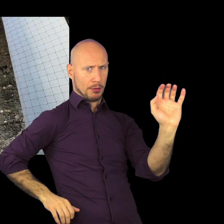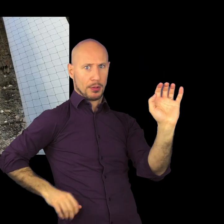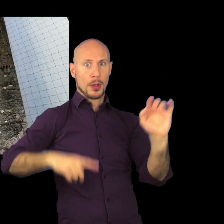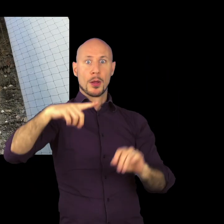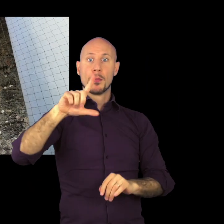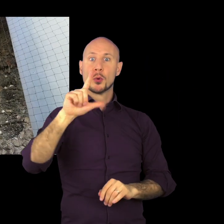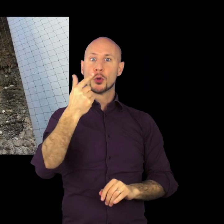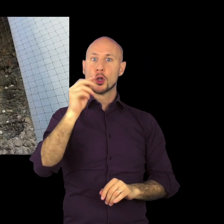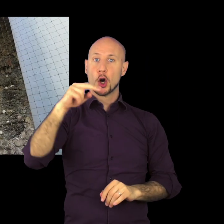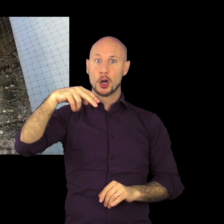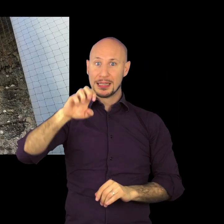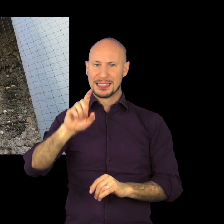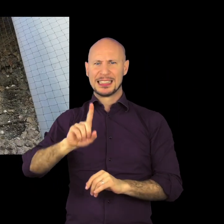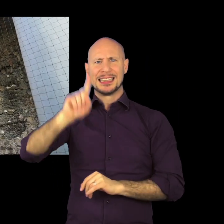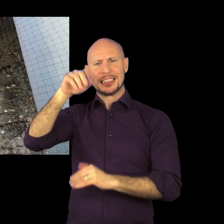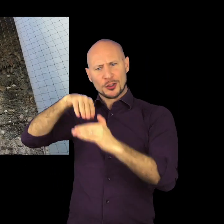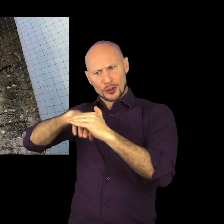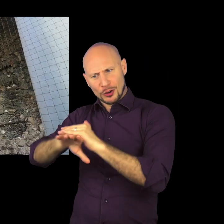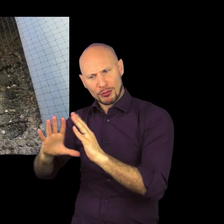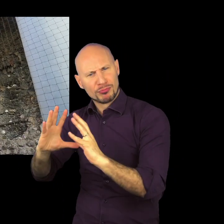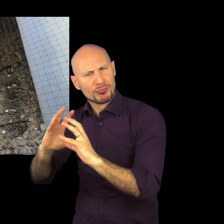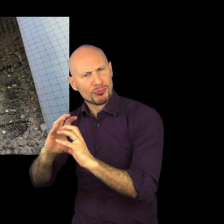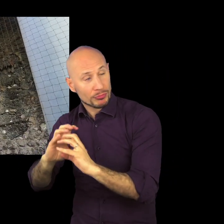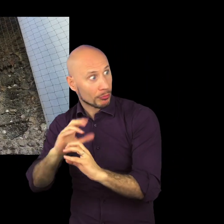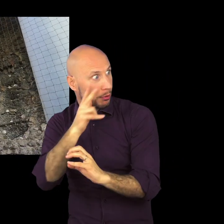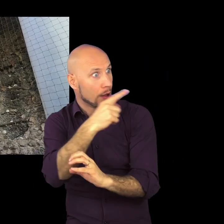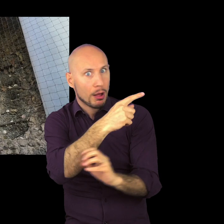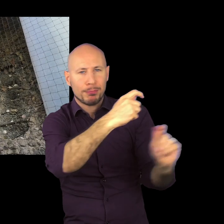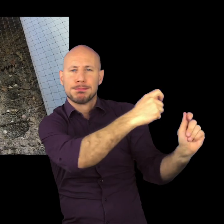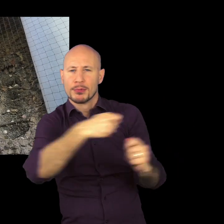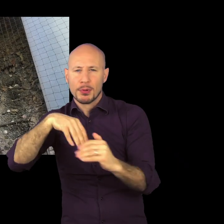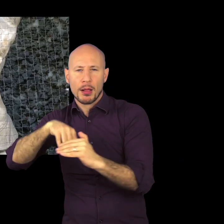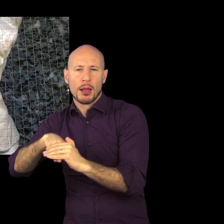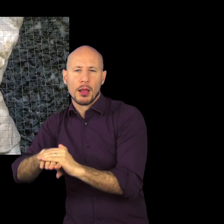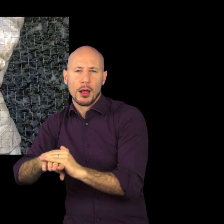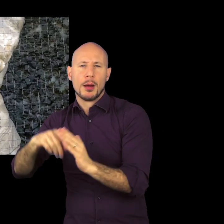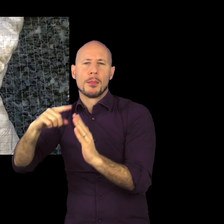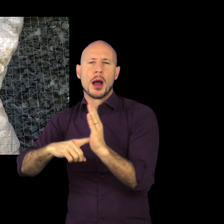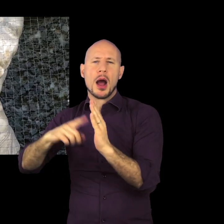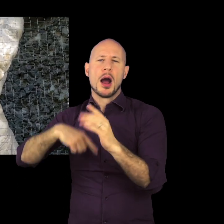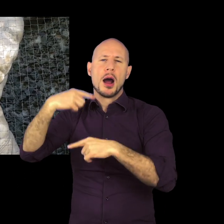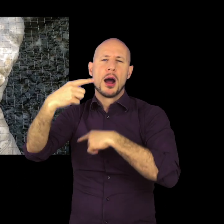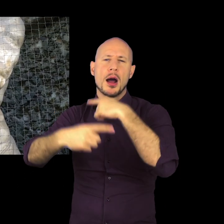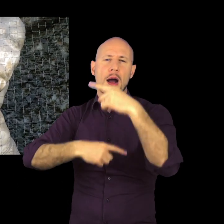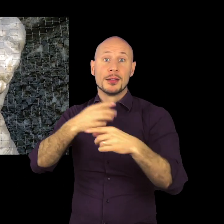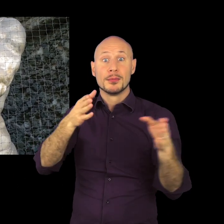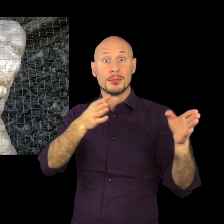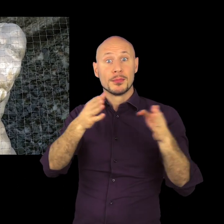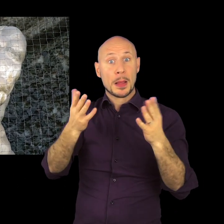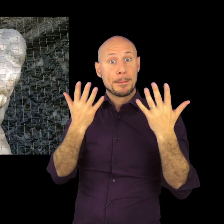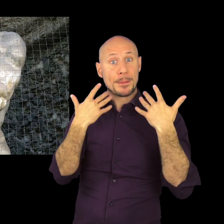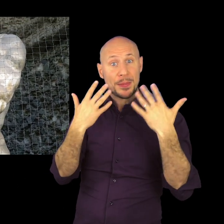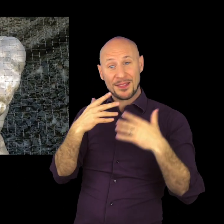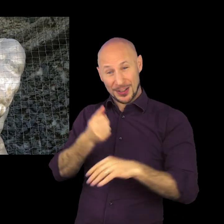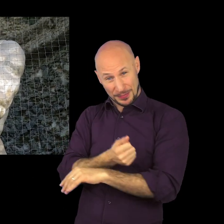nicchia contrapposta, Plutone quindi dio degli inferi che l'aveva rapita, ma nel momento in cui appunto Proserbina